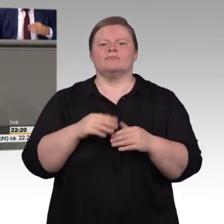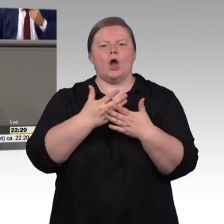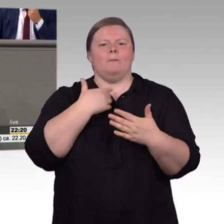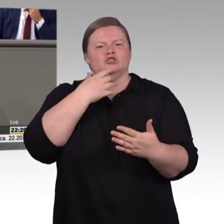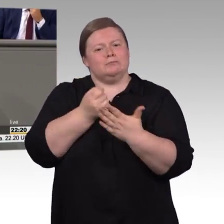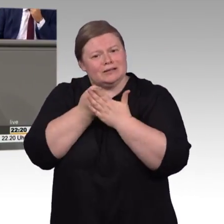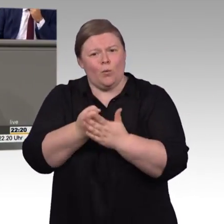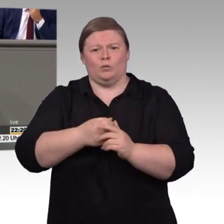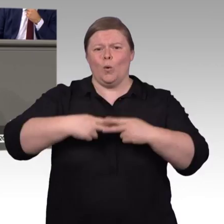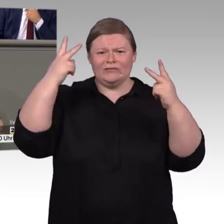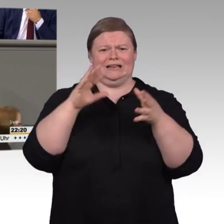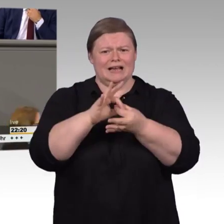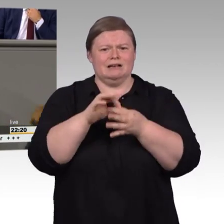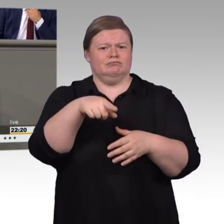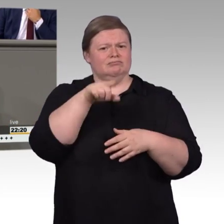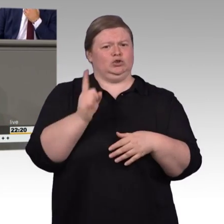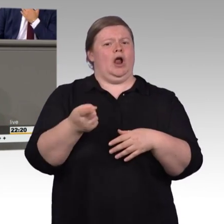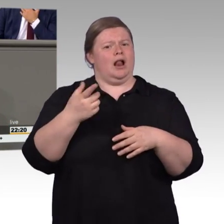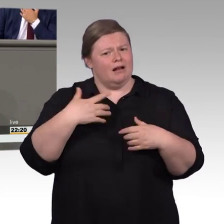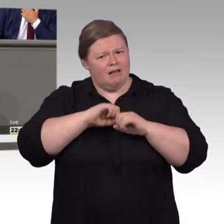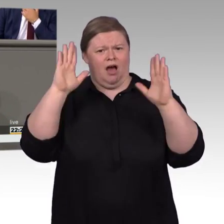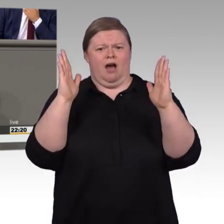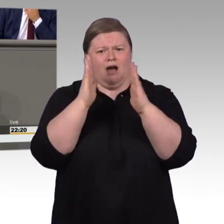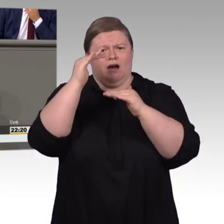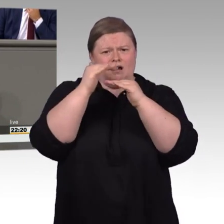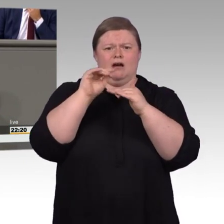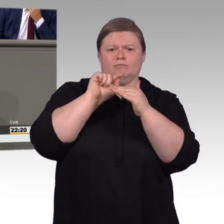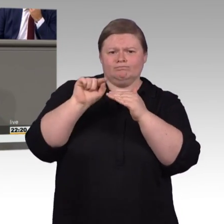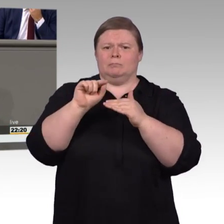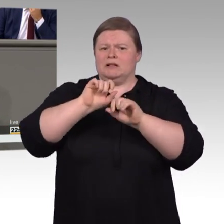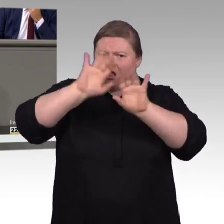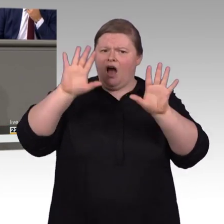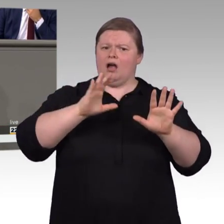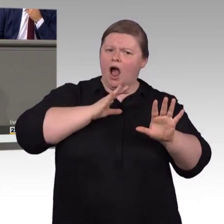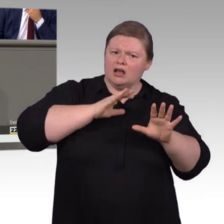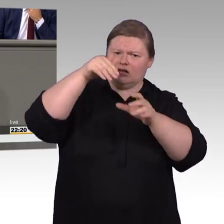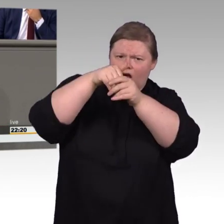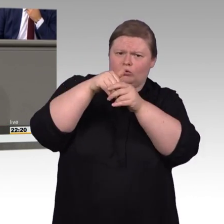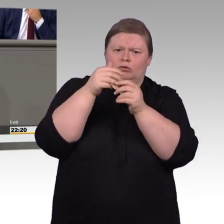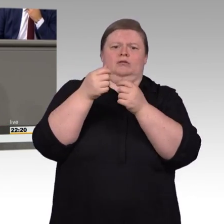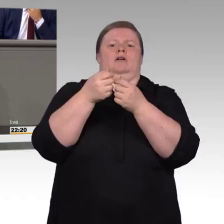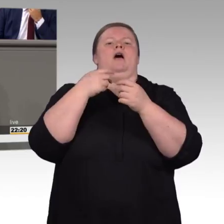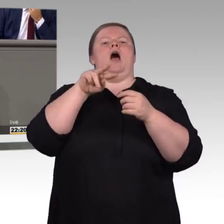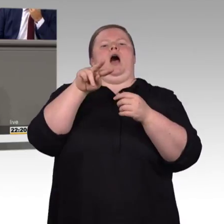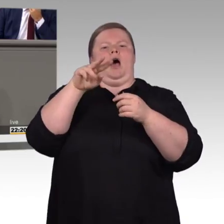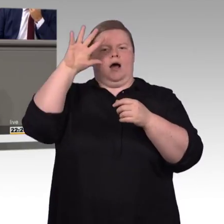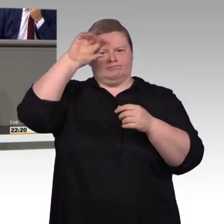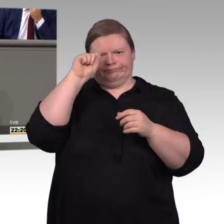das gleich gilt auch für den Absatz 5, in dem wir keine Formulierungsänderungen genommen haben, aber in dem ich heute ausdrücklich betonen möchte,